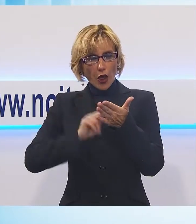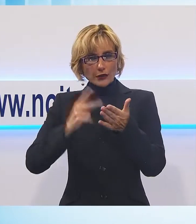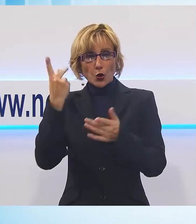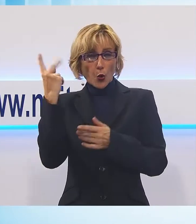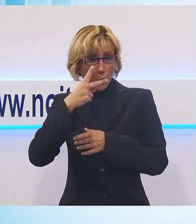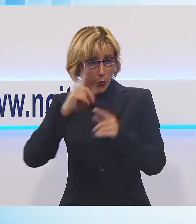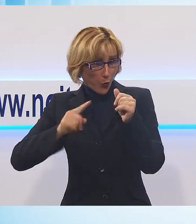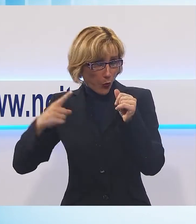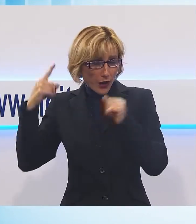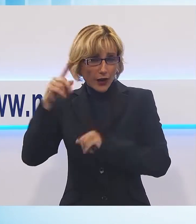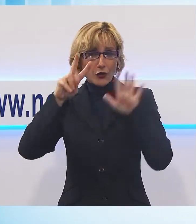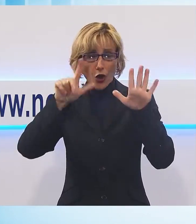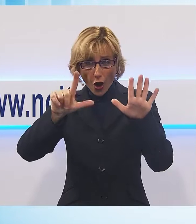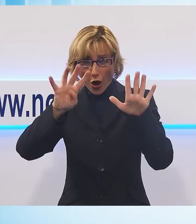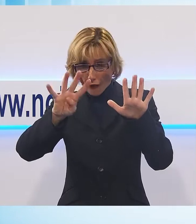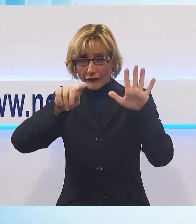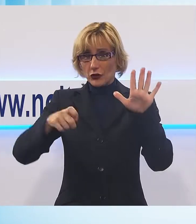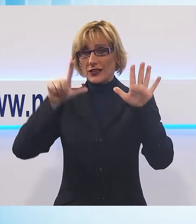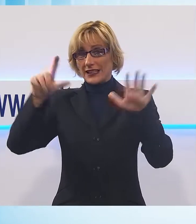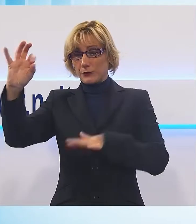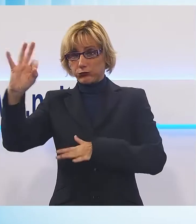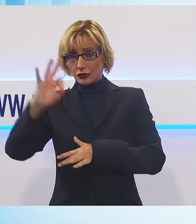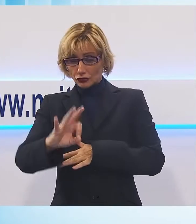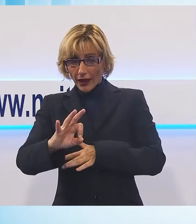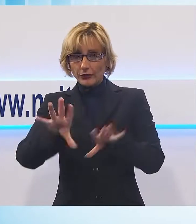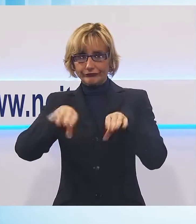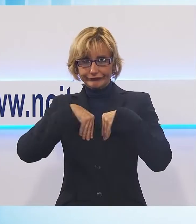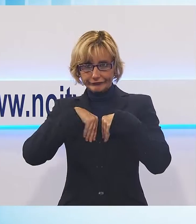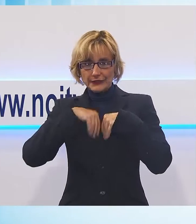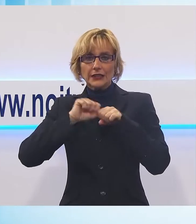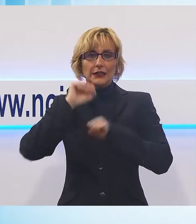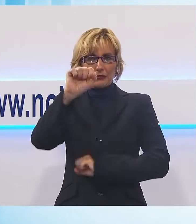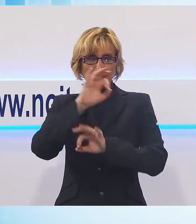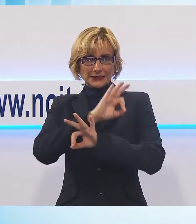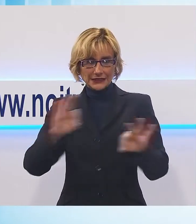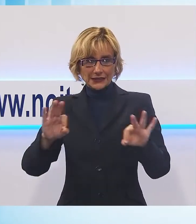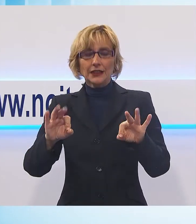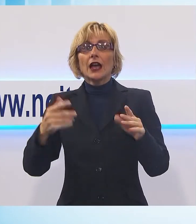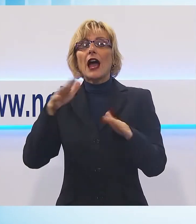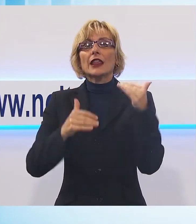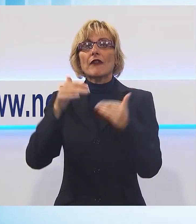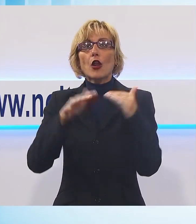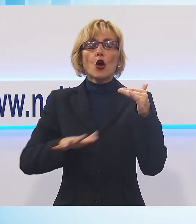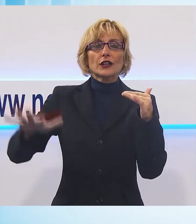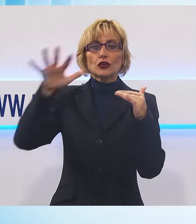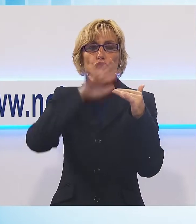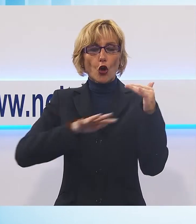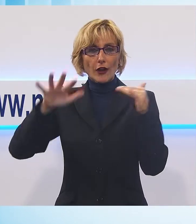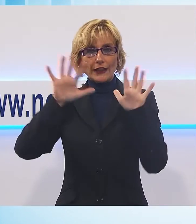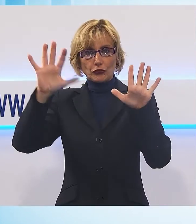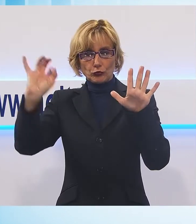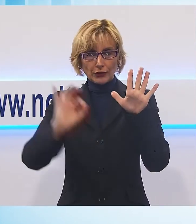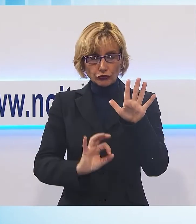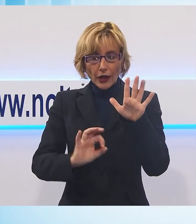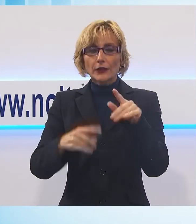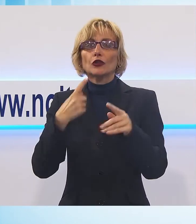della nostra provincia non arriva al diploma contro il 10,9% della media regionale, parte un progetto della cooperativa Crea di Areggio.